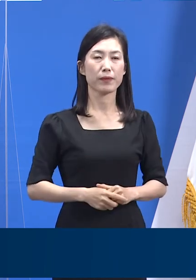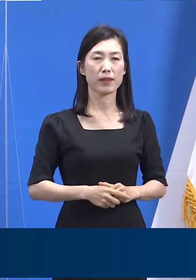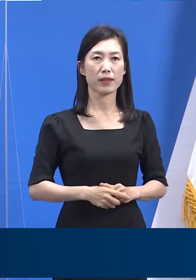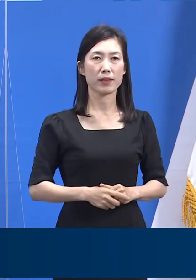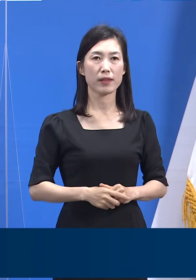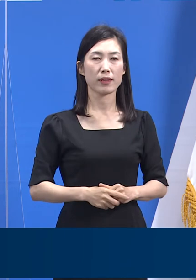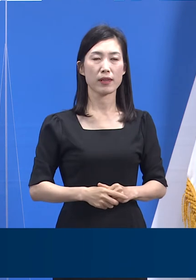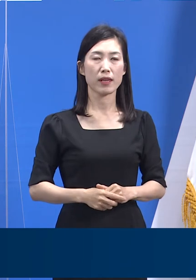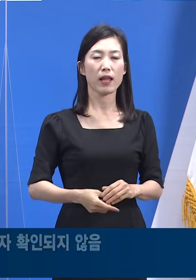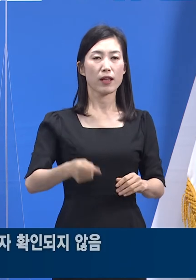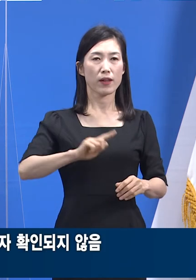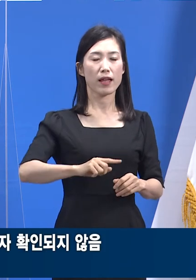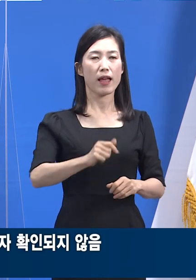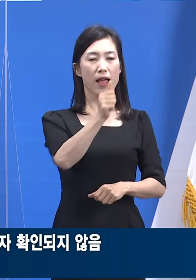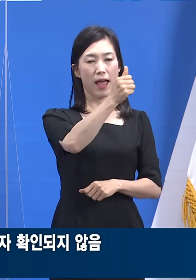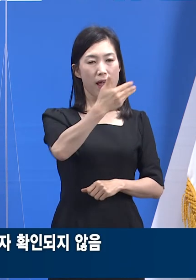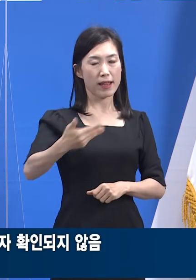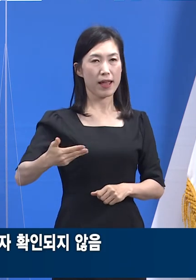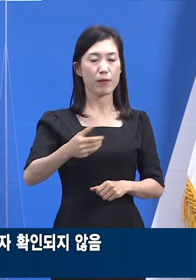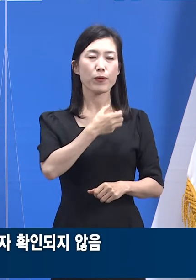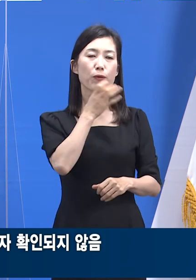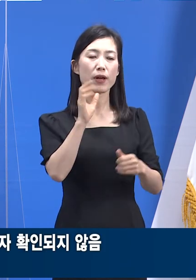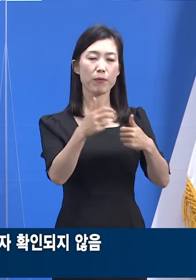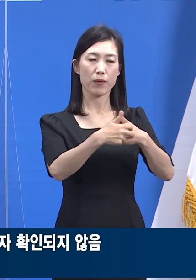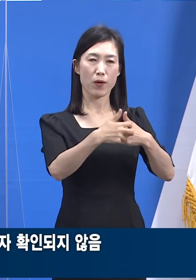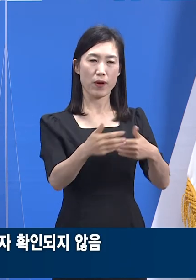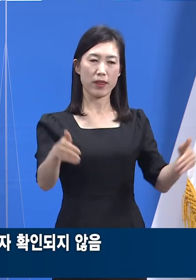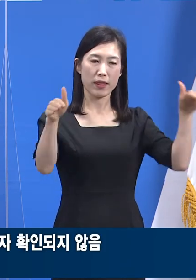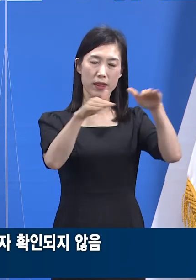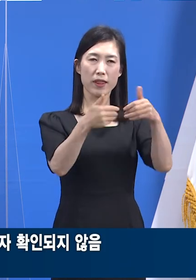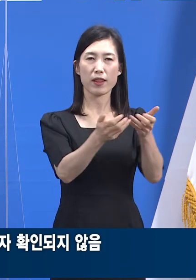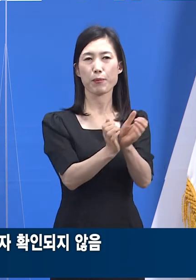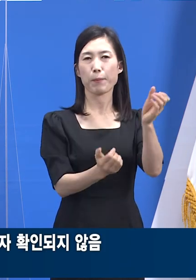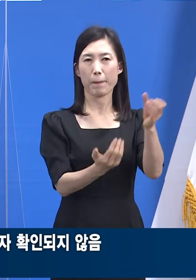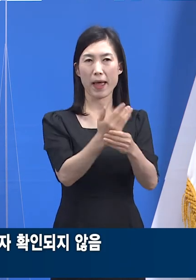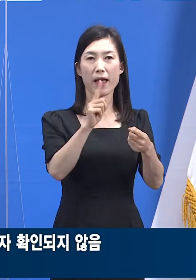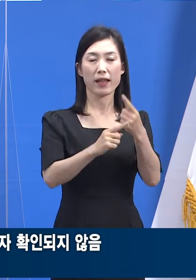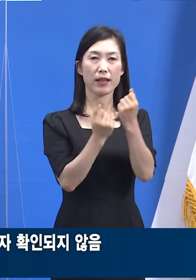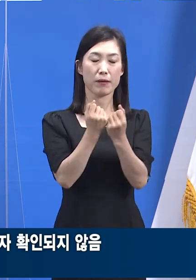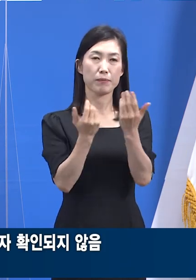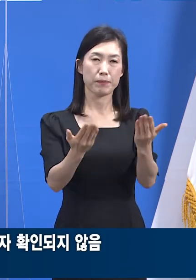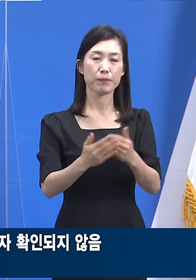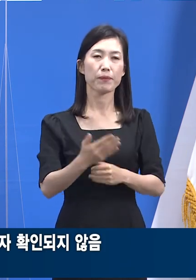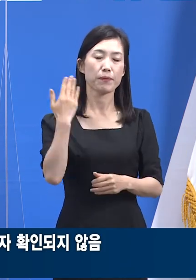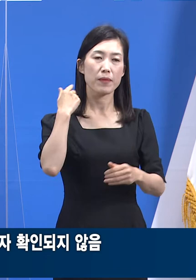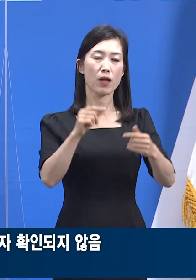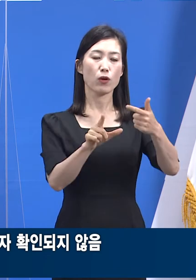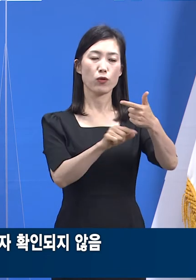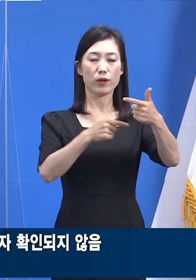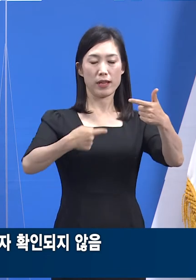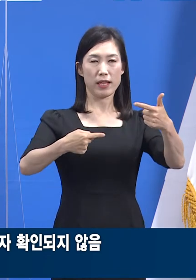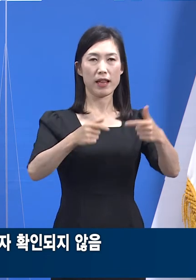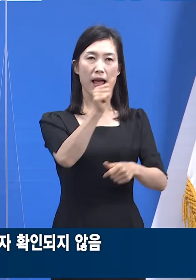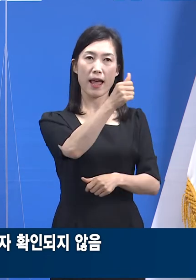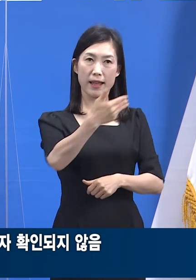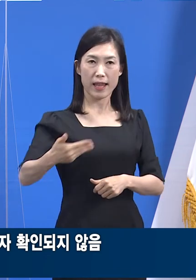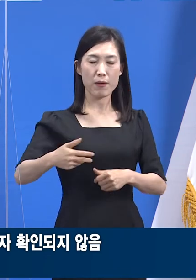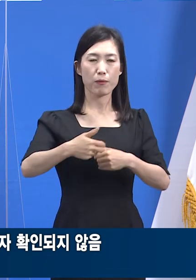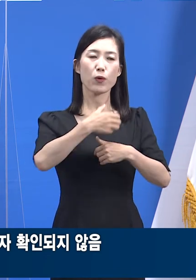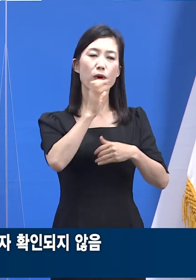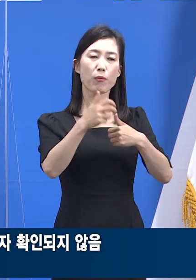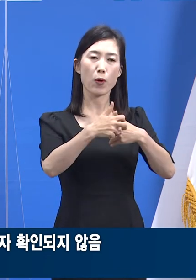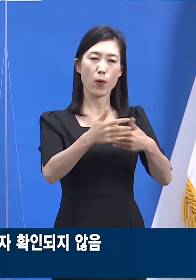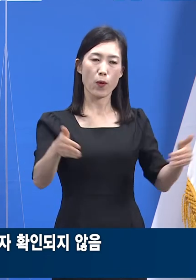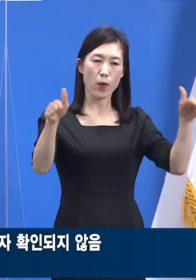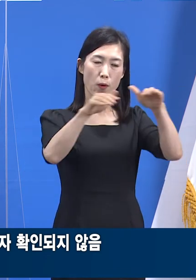다음은 하남시 요양병원 관련 사례입니다. 지난 1일 하남시 요양병원에서 종사자 한